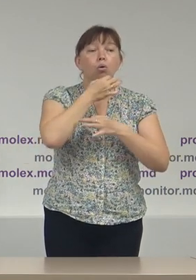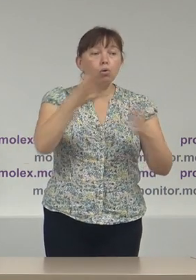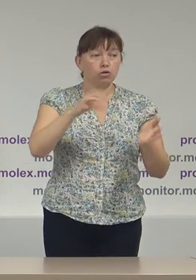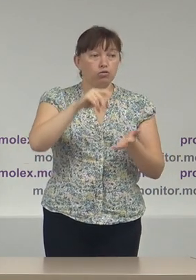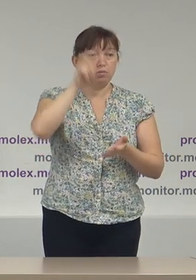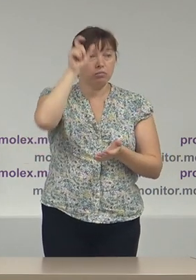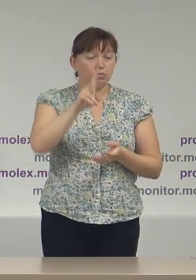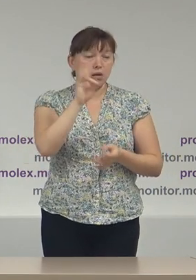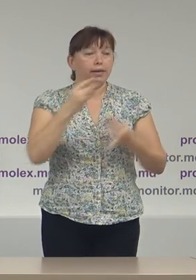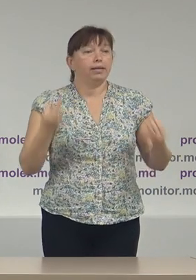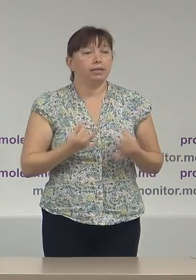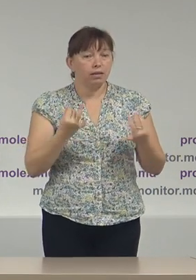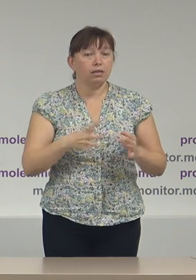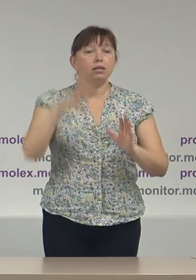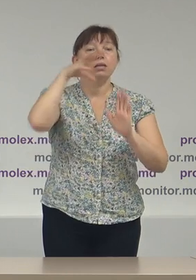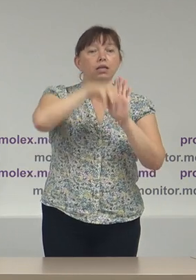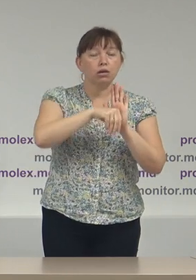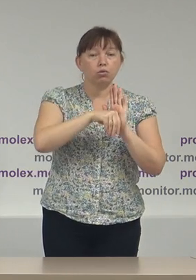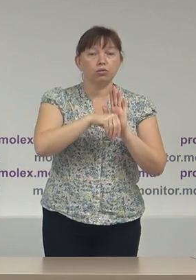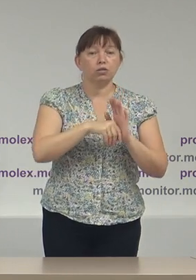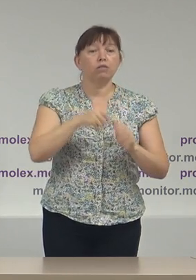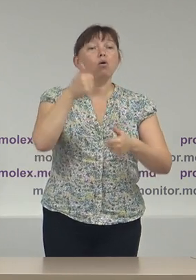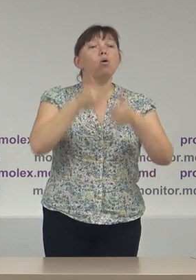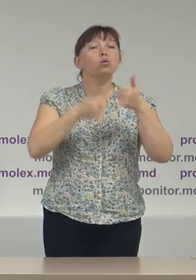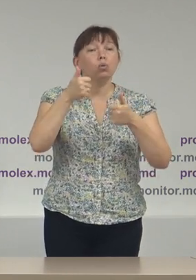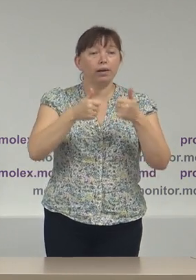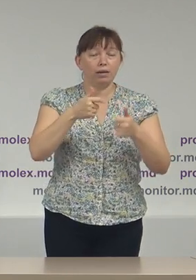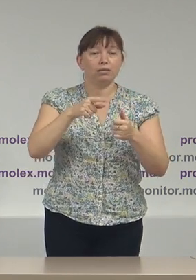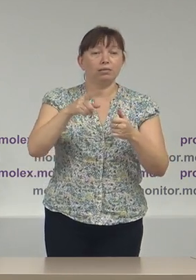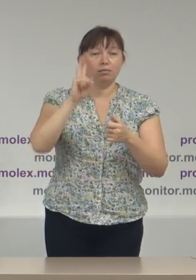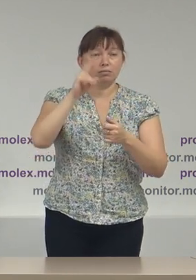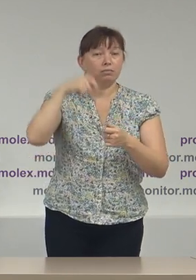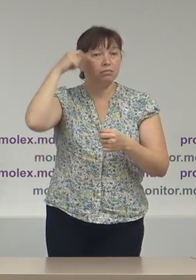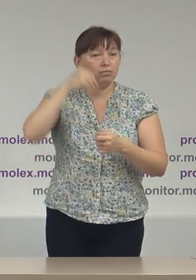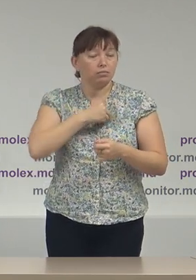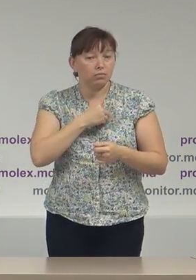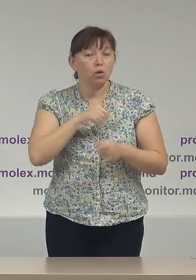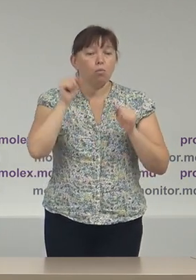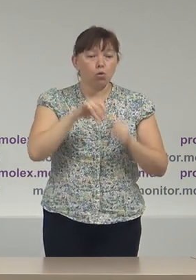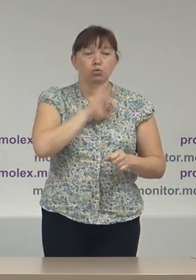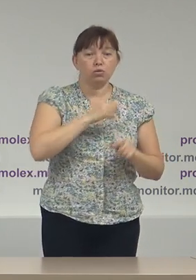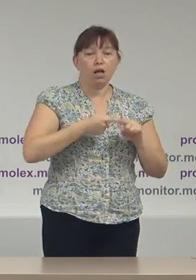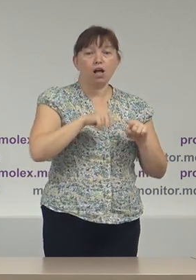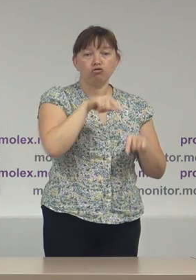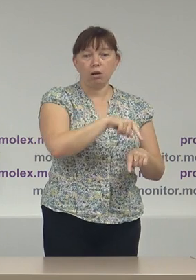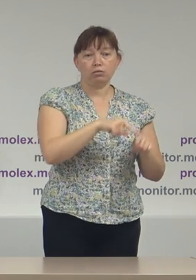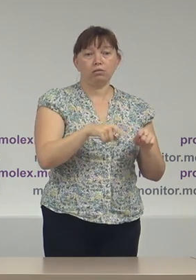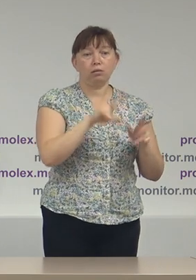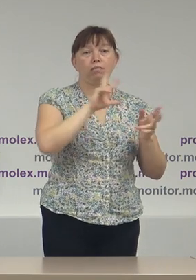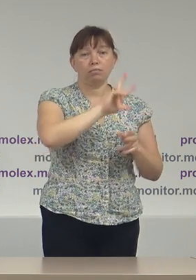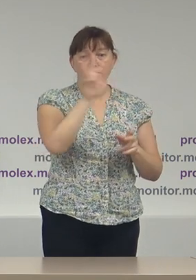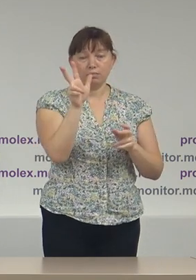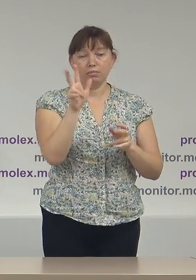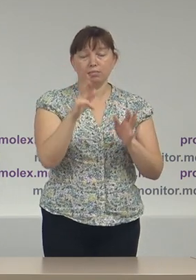interesat, inclusiv concurenții electorali, pot să utilizeze această platformă publică pentru